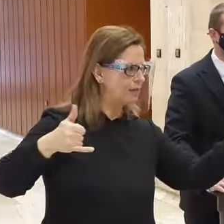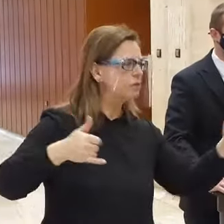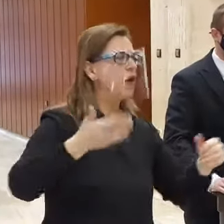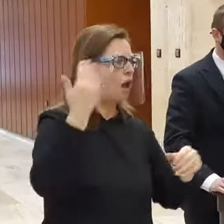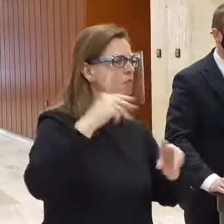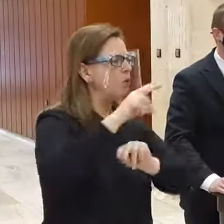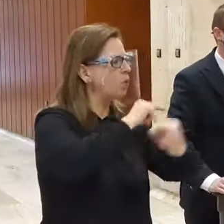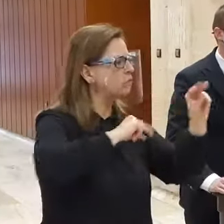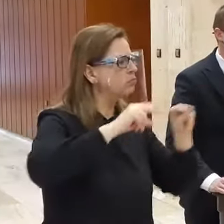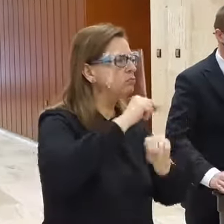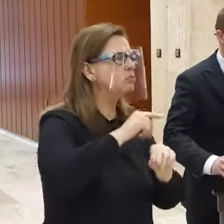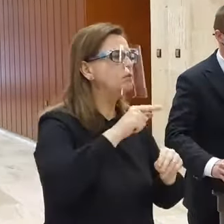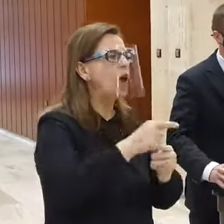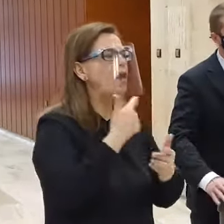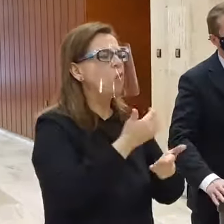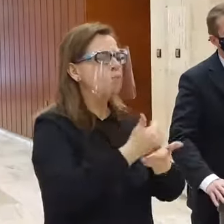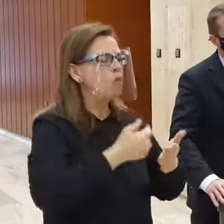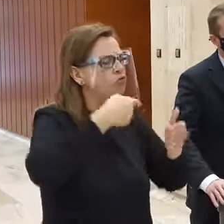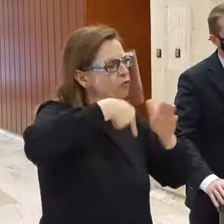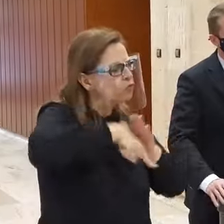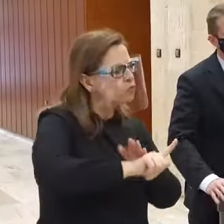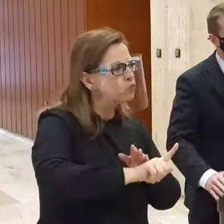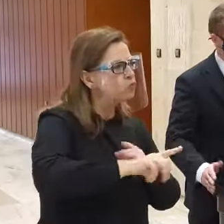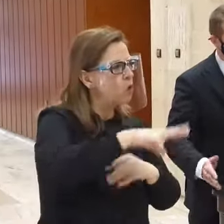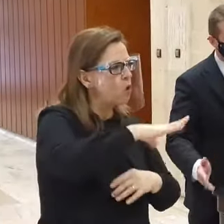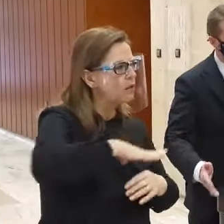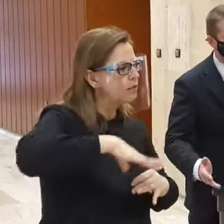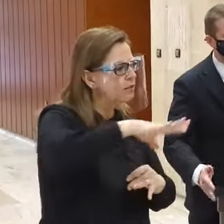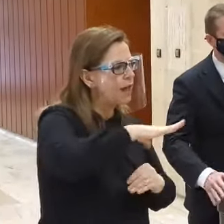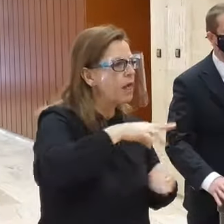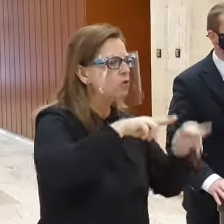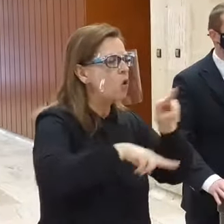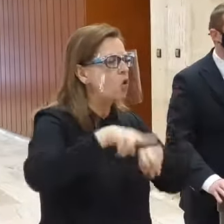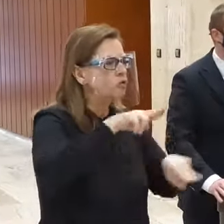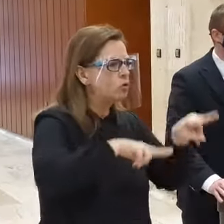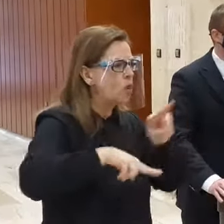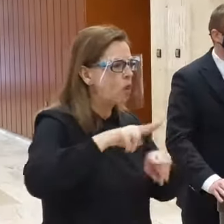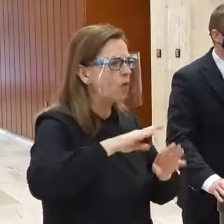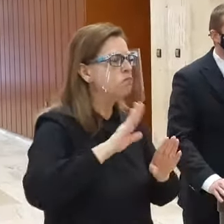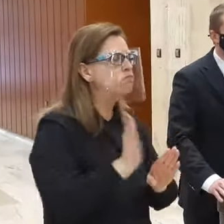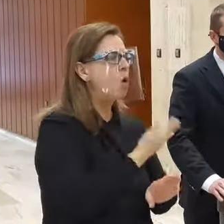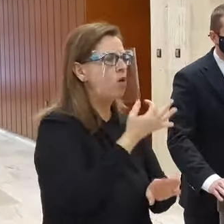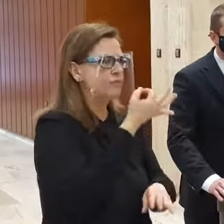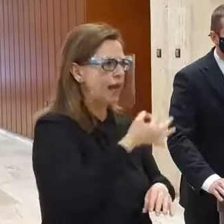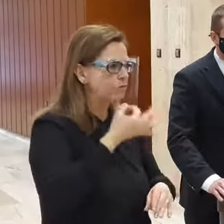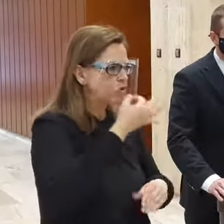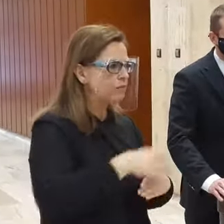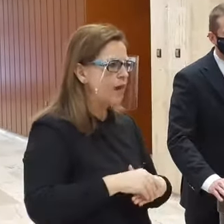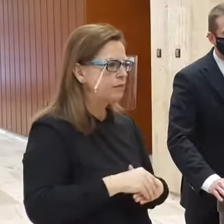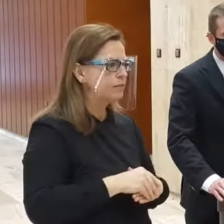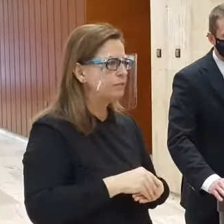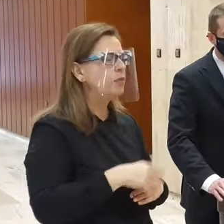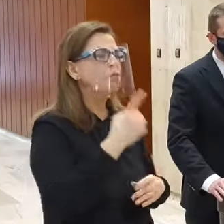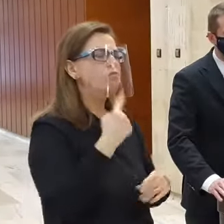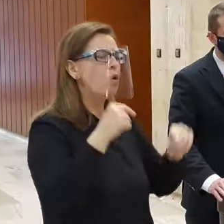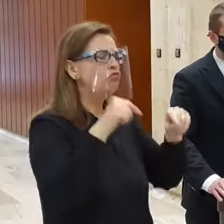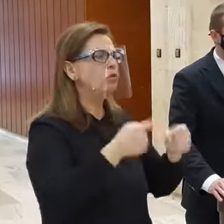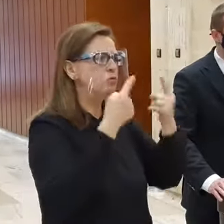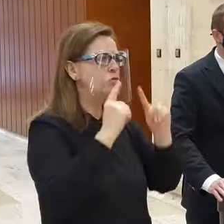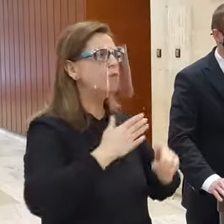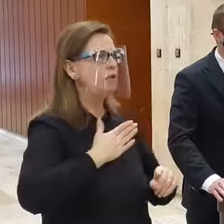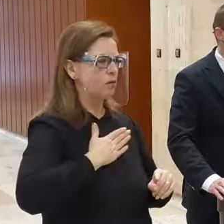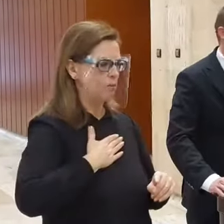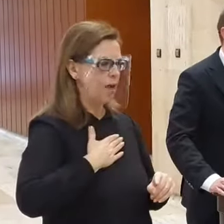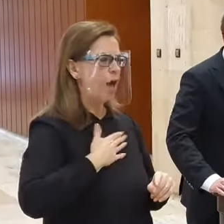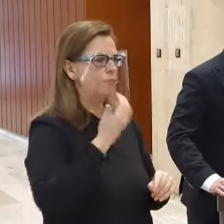o tom, ako to použiť v prípade vnútorných, kontrol po testovaní. Je pravda, že bohužiaľ máme na Slovensku ľudí, ktorí je